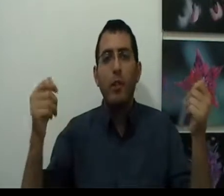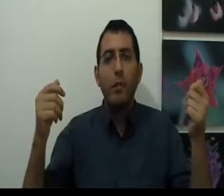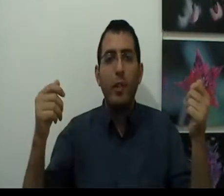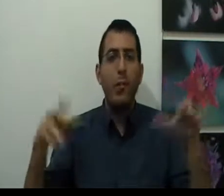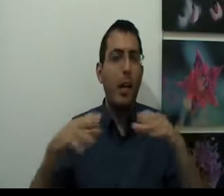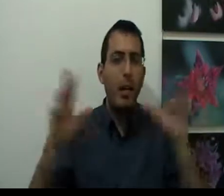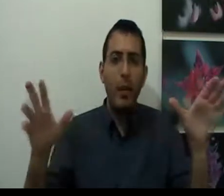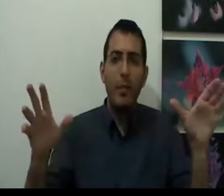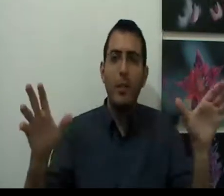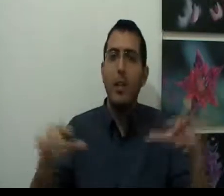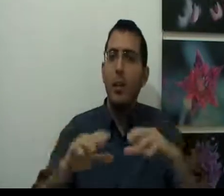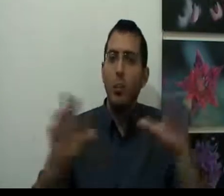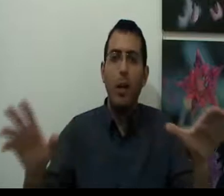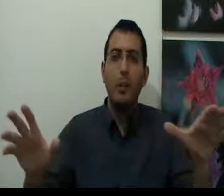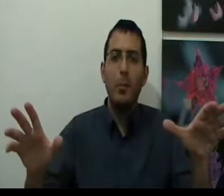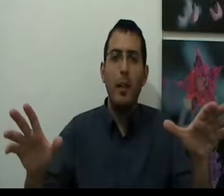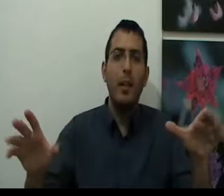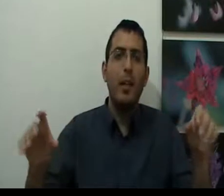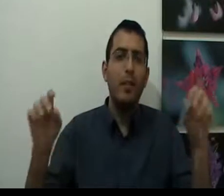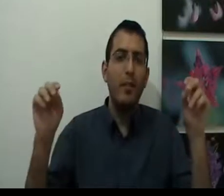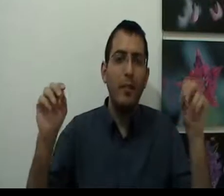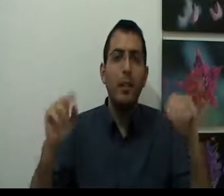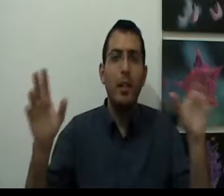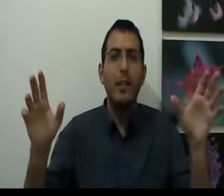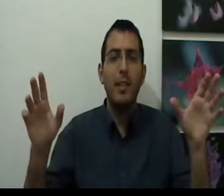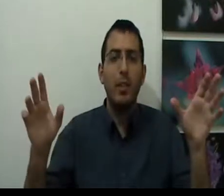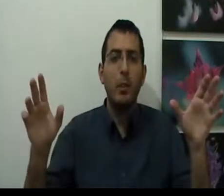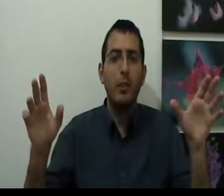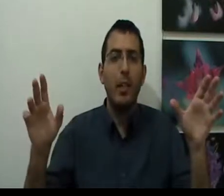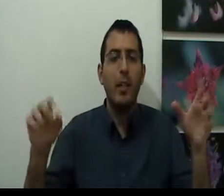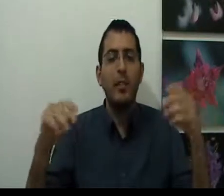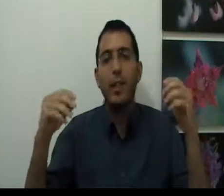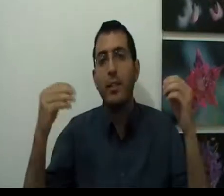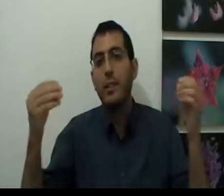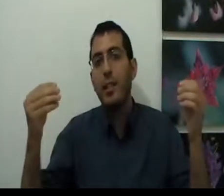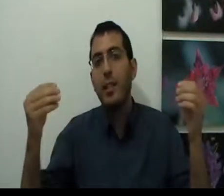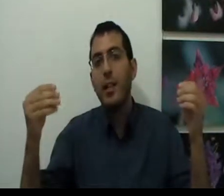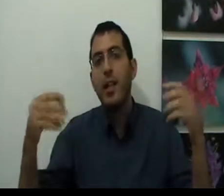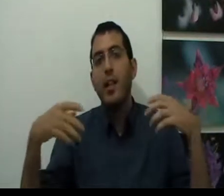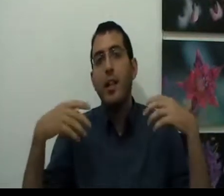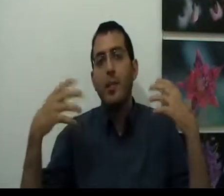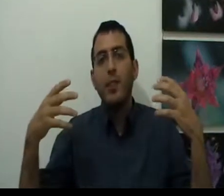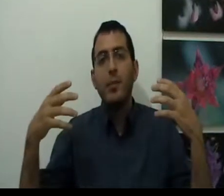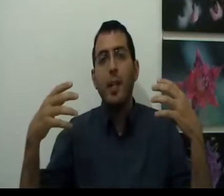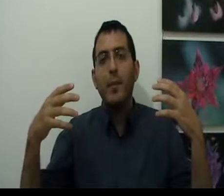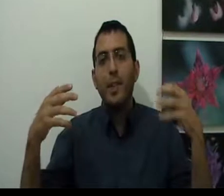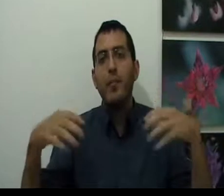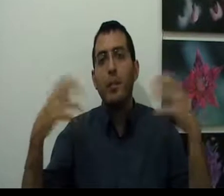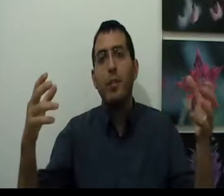מבפנים. אחר כך אם תרצה לאכול תוכל מה שבא לך, אבל לפני שאתה רץ לאכול מה שבא לך, לפני כן תנסה להביא את עצמך למצב שבו